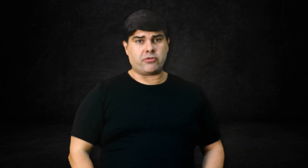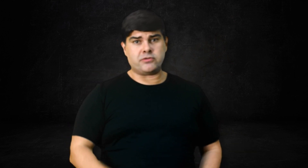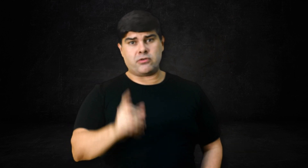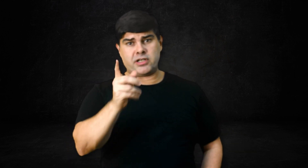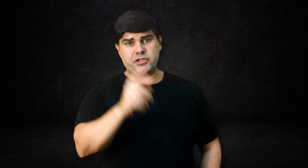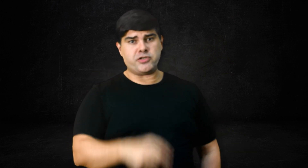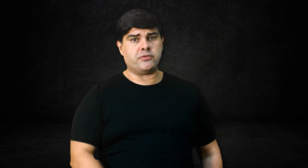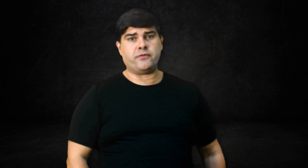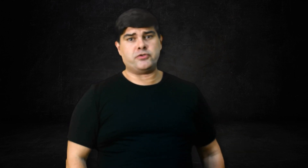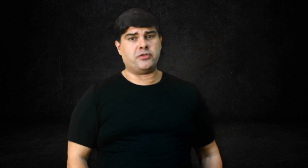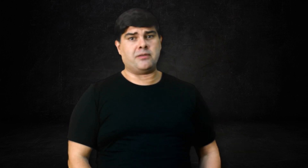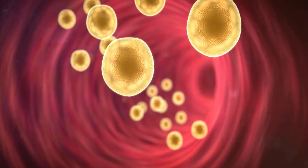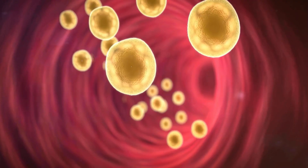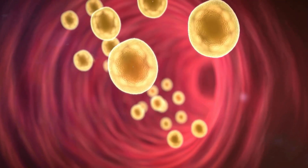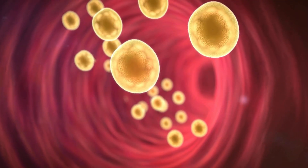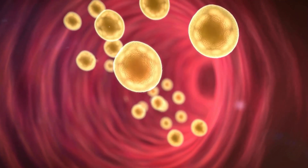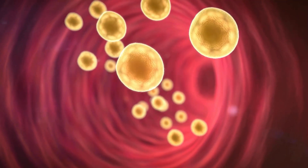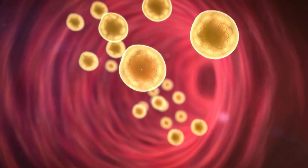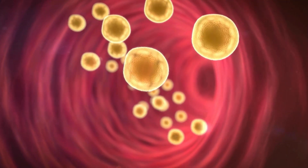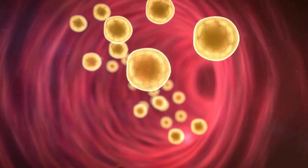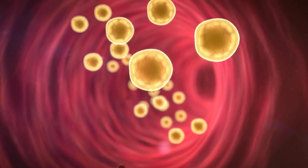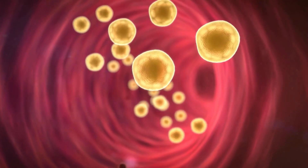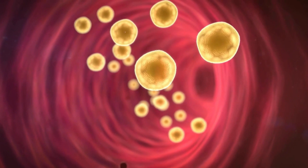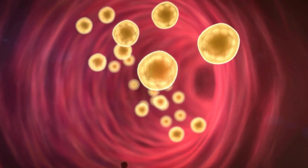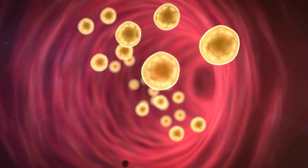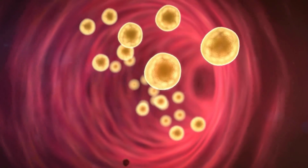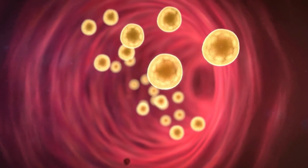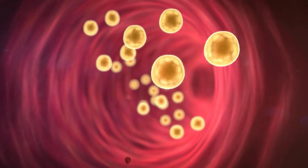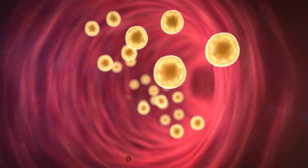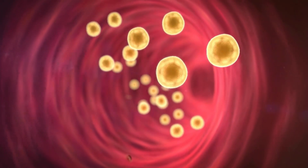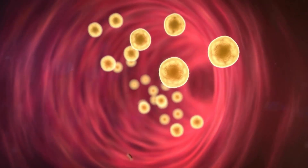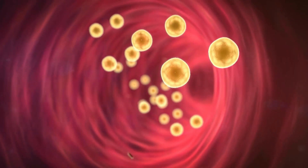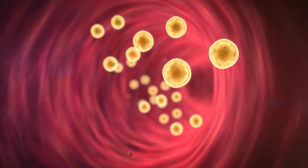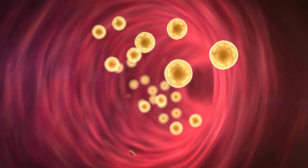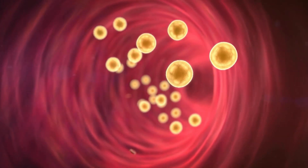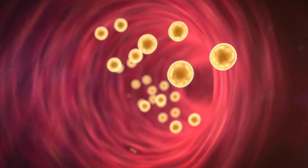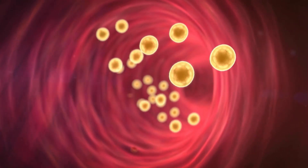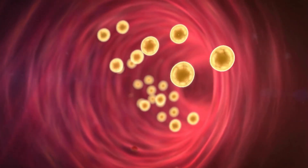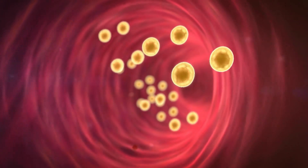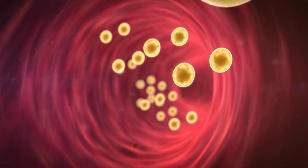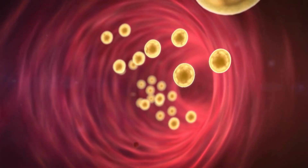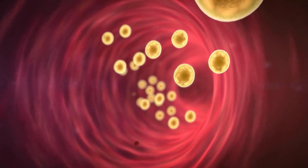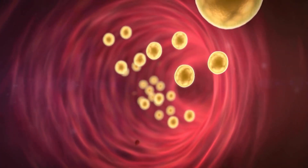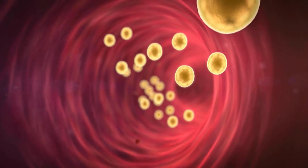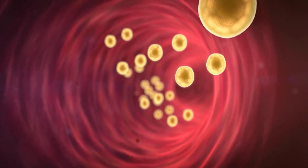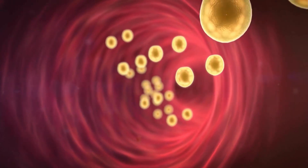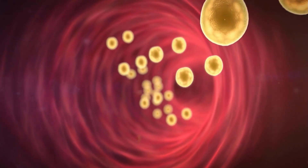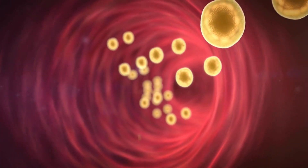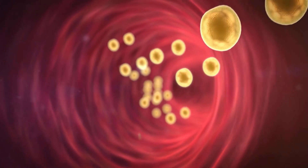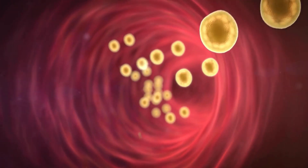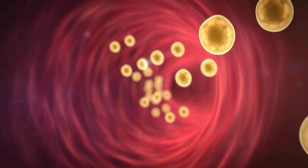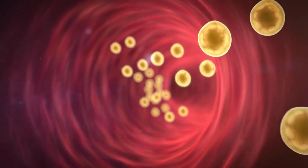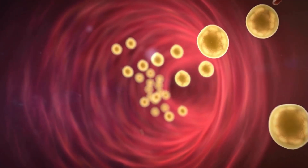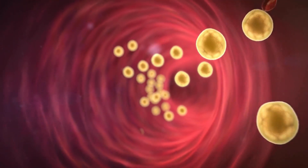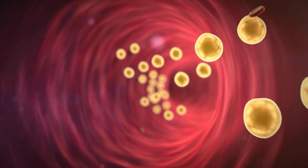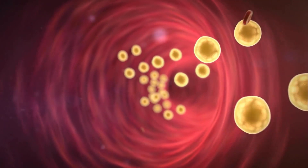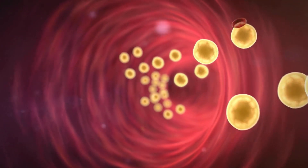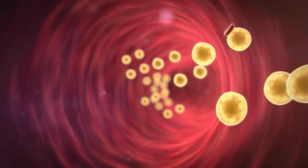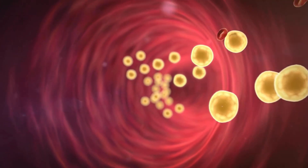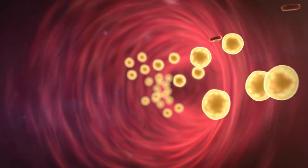quando o seu organismo não funciona bem com aquela quantidade de insulina, fazendo com que cada vez seja necessário produzir mais insulina,